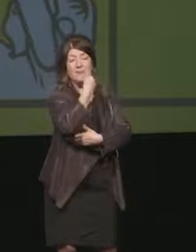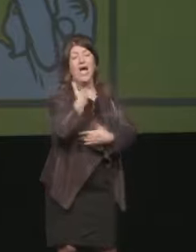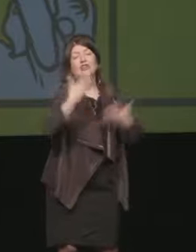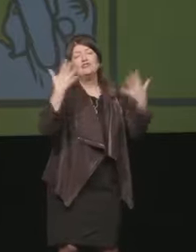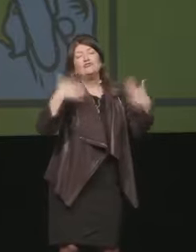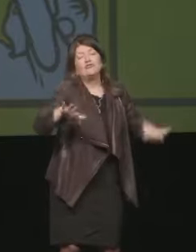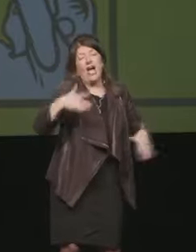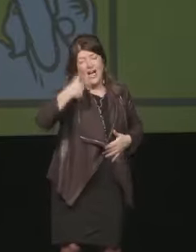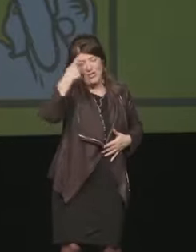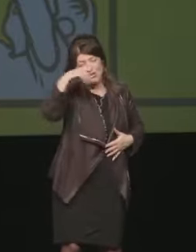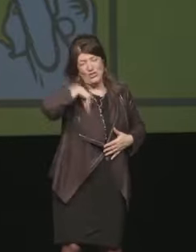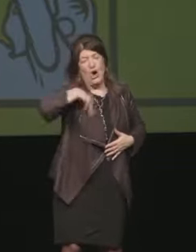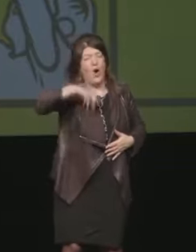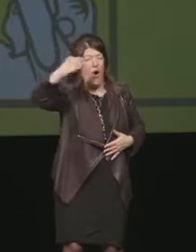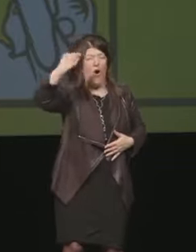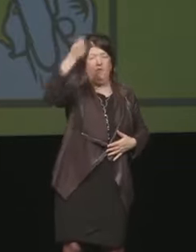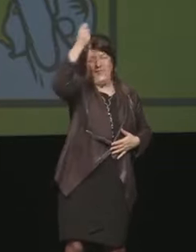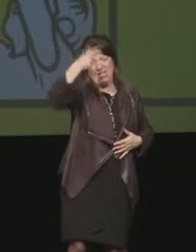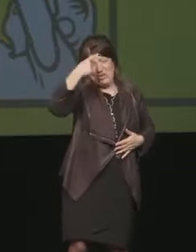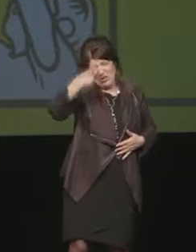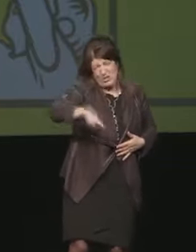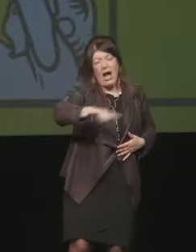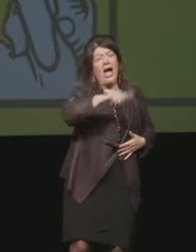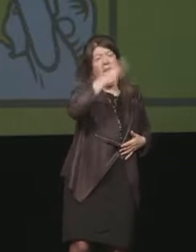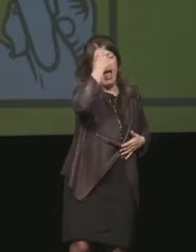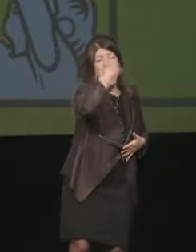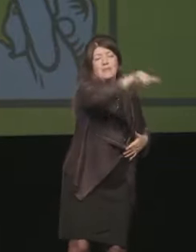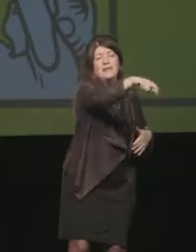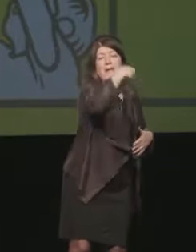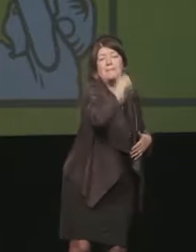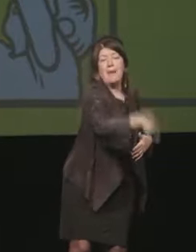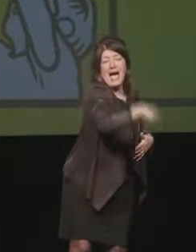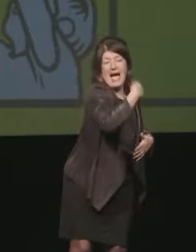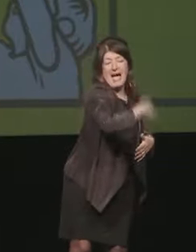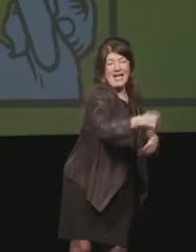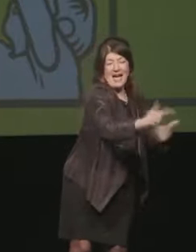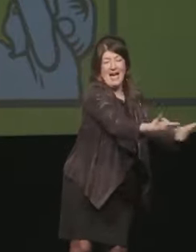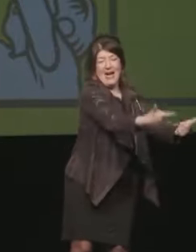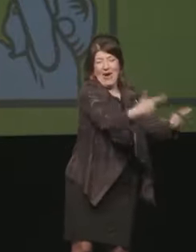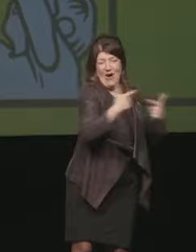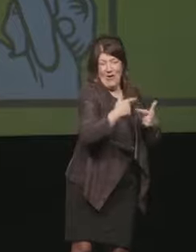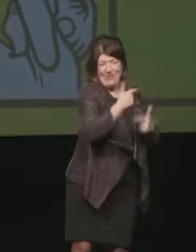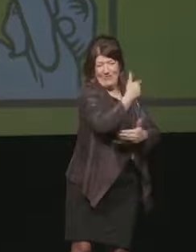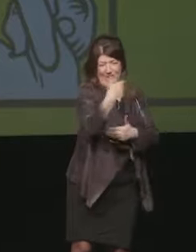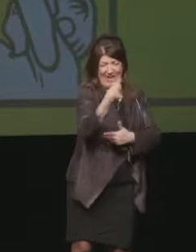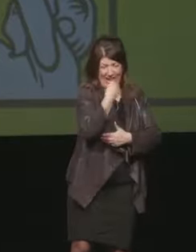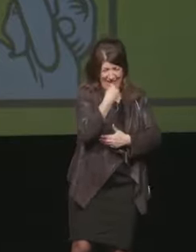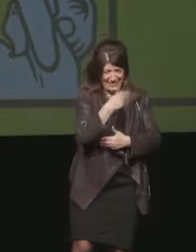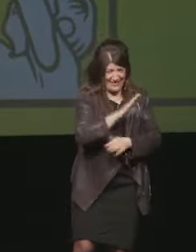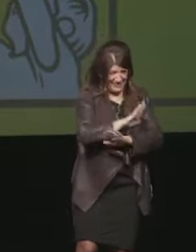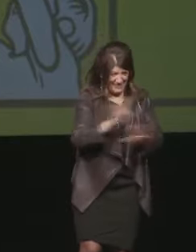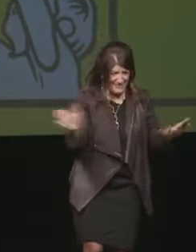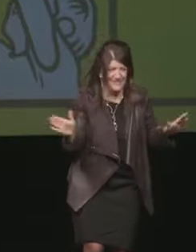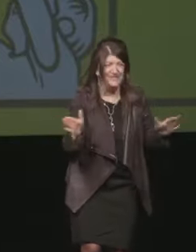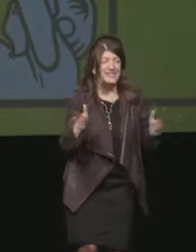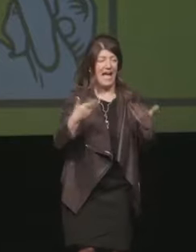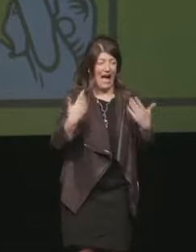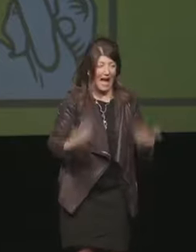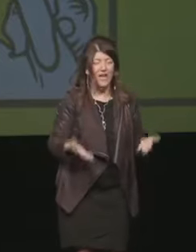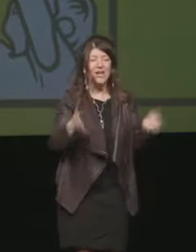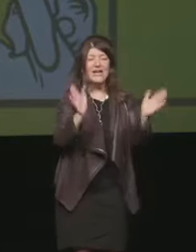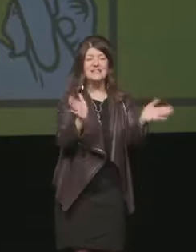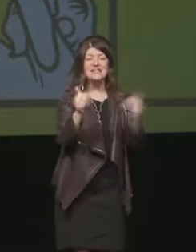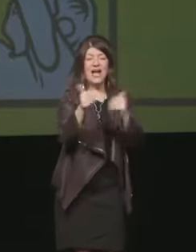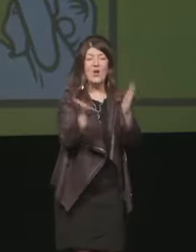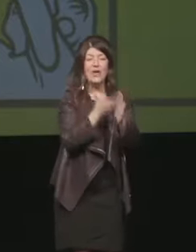ora passatevi qualche battuta ci divertiamo anche un po' ora il salone del libro è una delle manifestazioni più importanti d